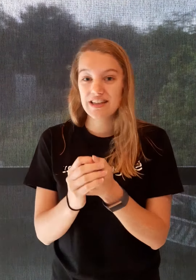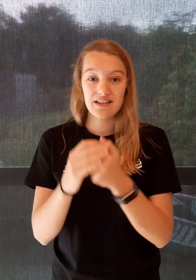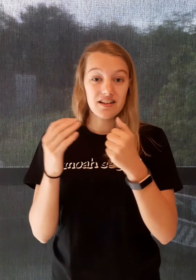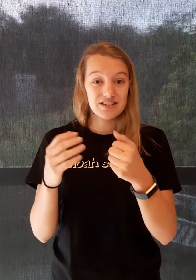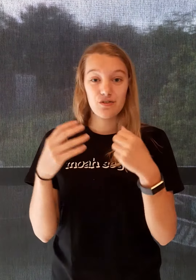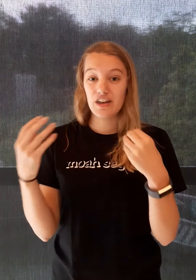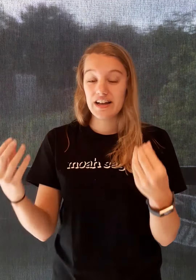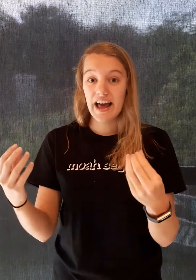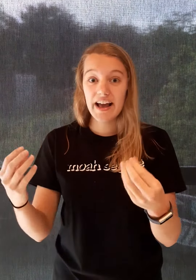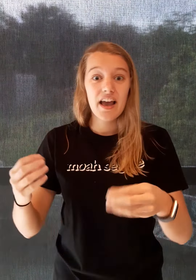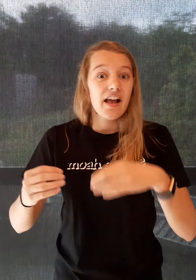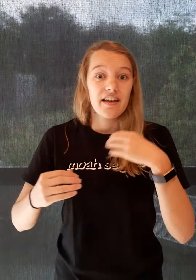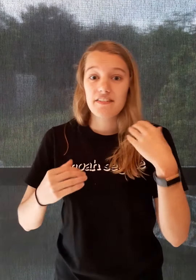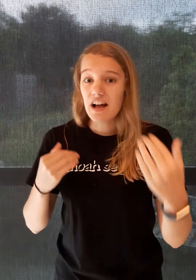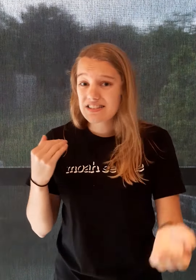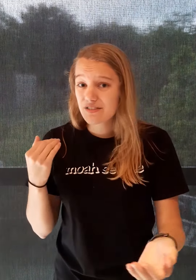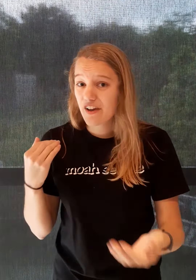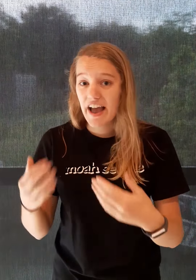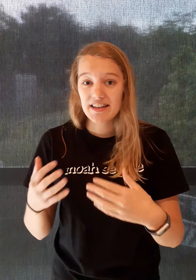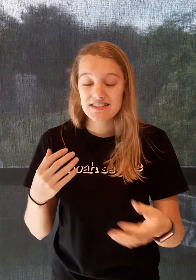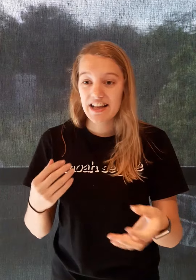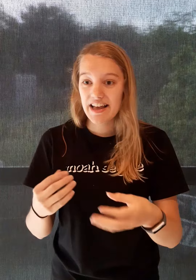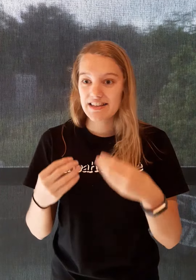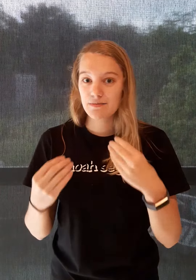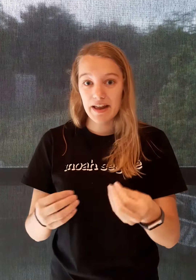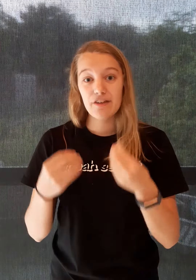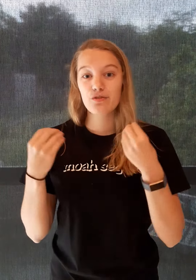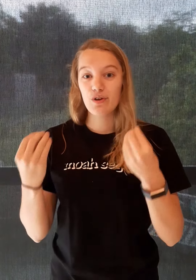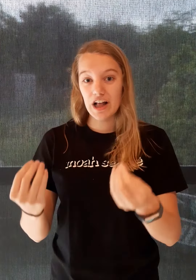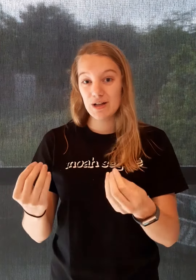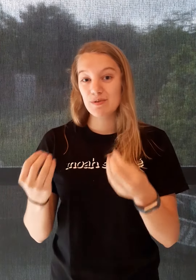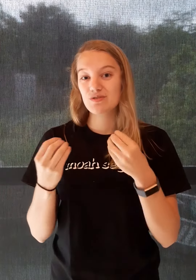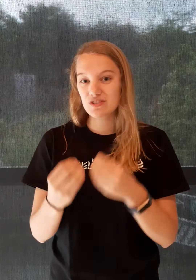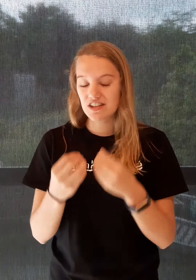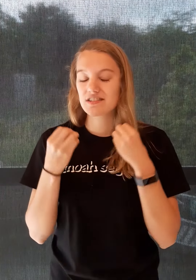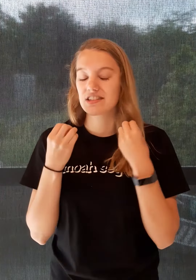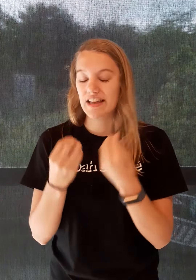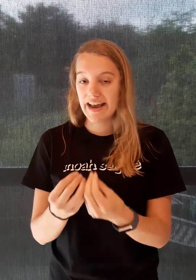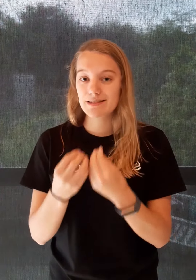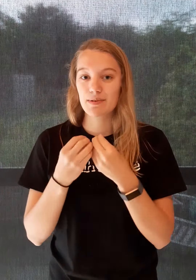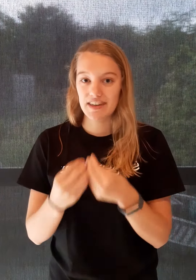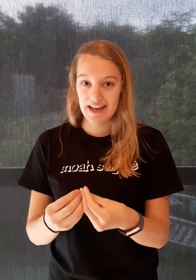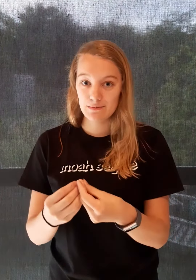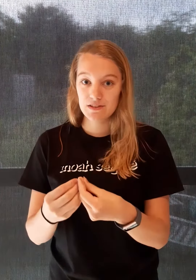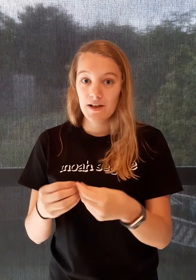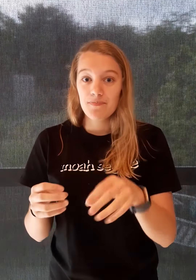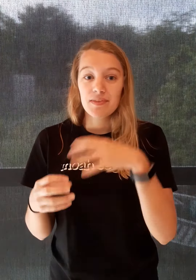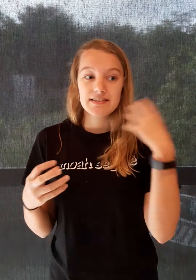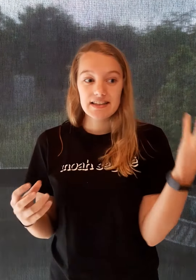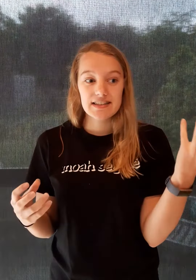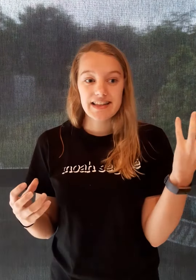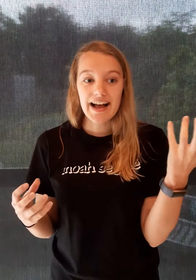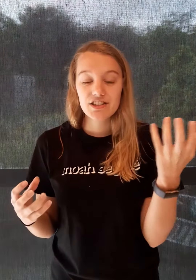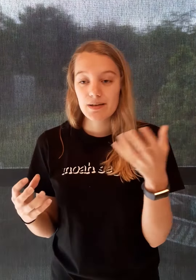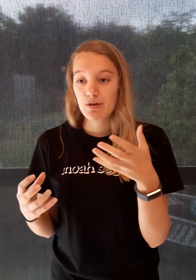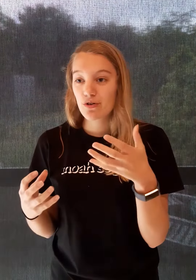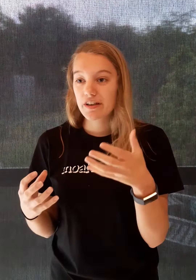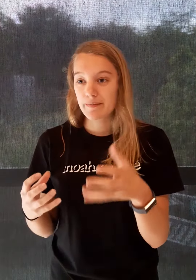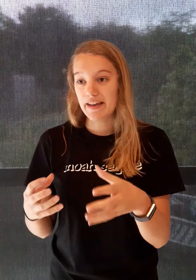staat altijd voor je klaar. Je kan altijd vragen stellen en ze blijven je helpen totdat je het echt begrijpt. Tijdens de stages heb ik ook gemerkt